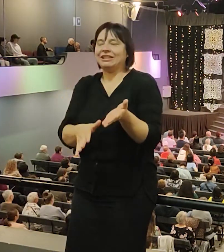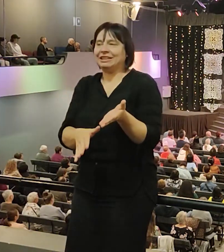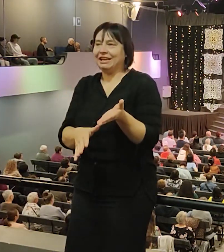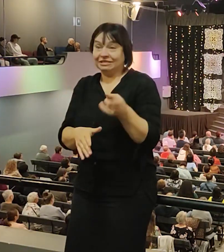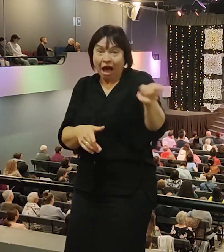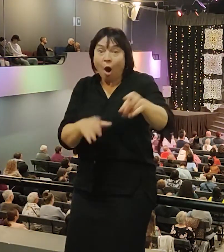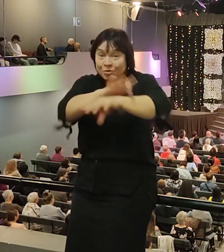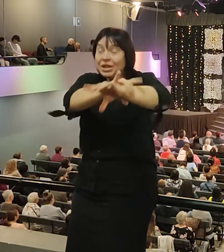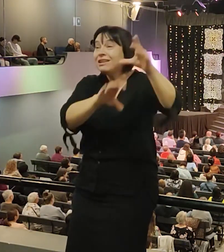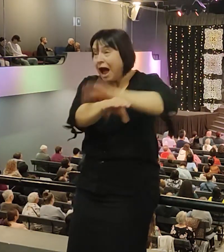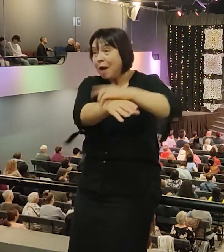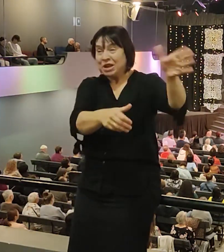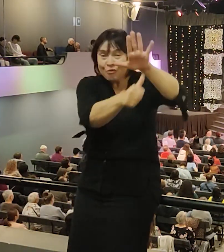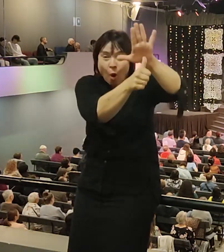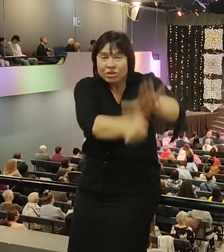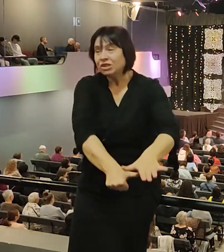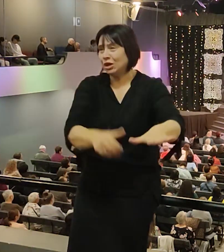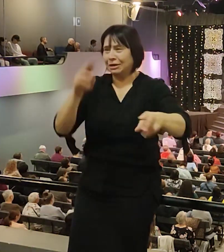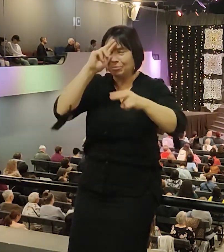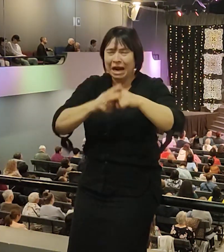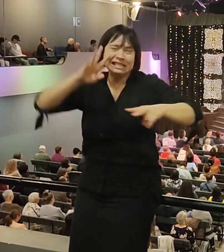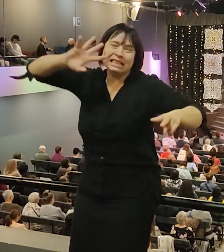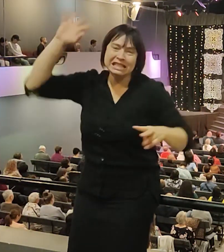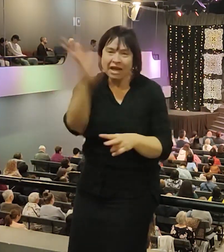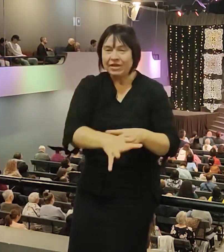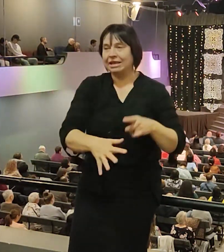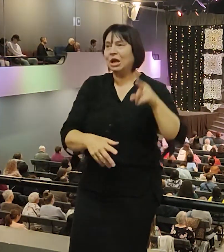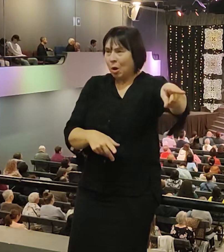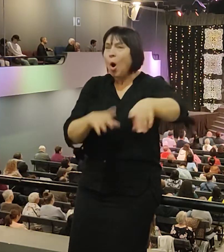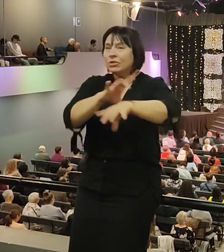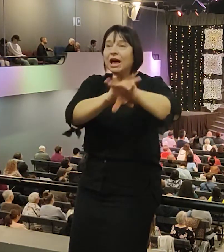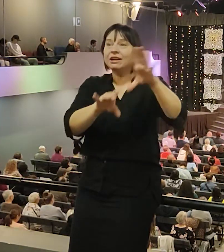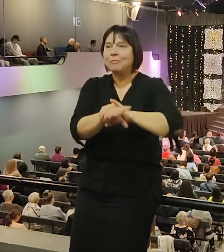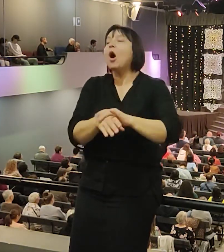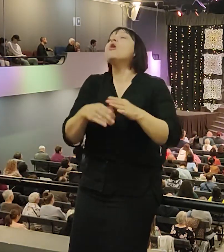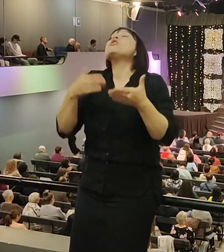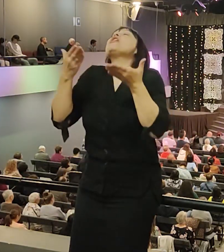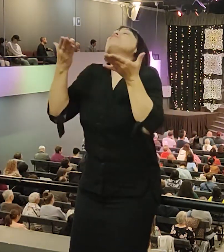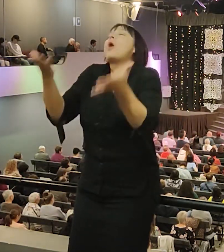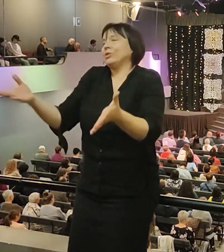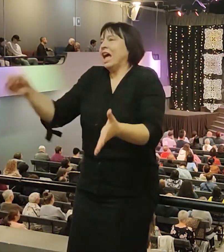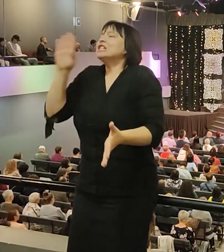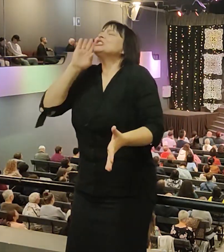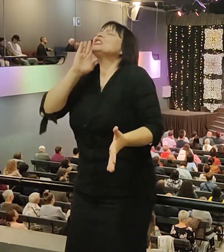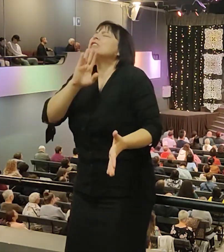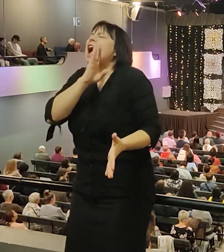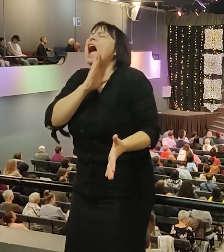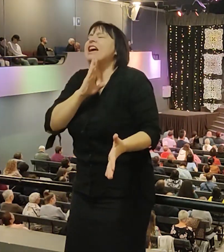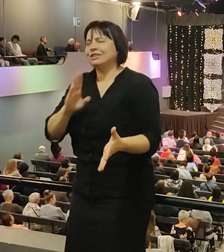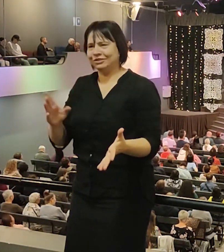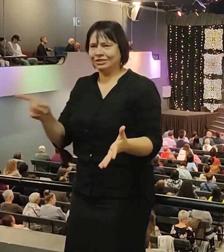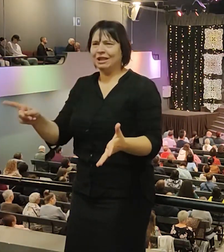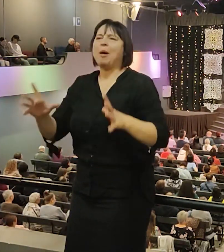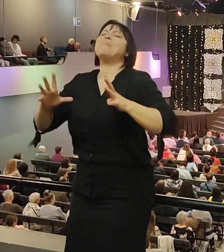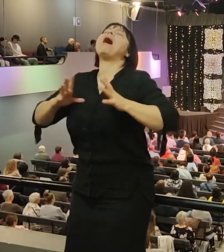продали, его унизили, братья ненавидели, выбросили. Он раб. Наконец-то возможность, возможность. Он говорит,